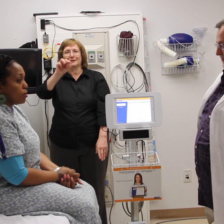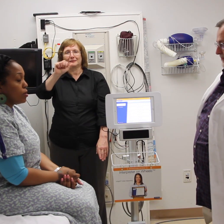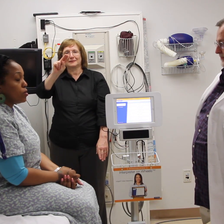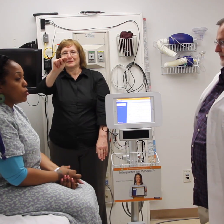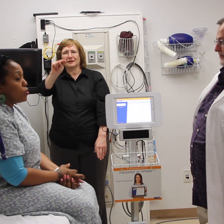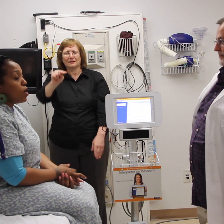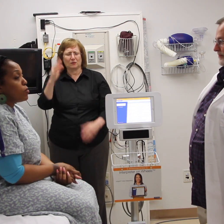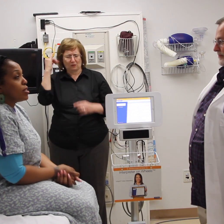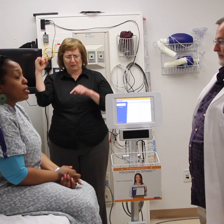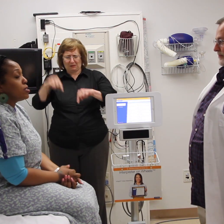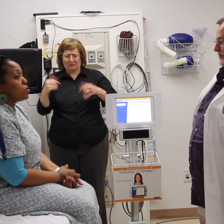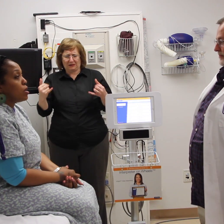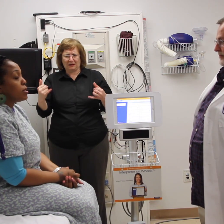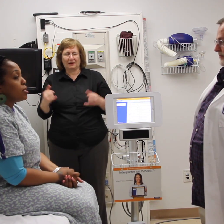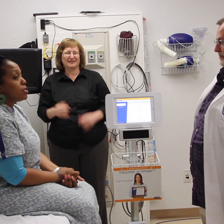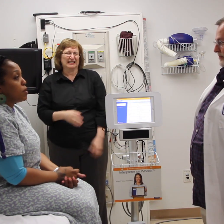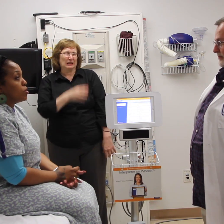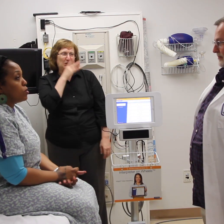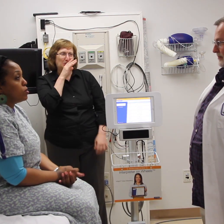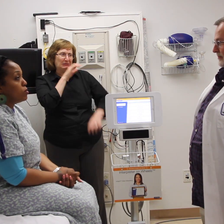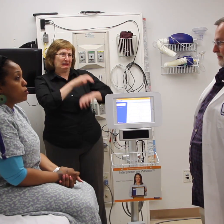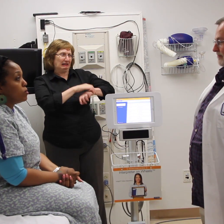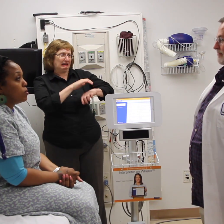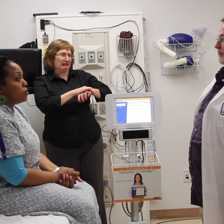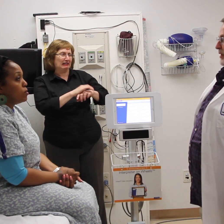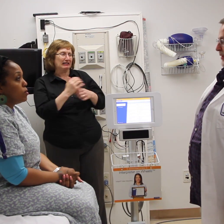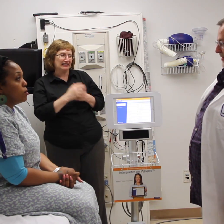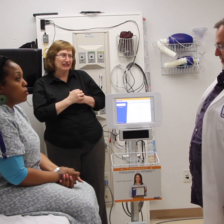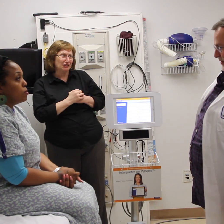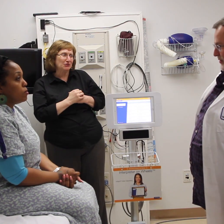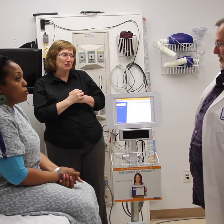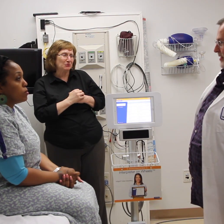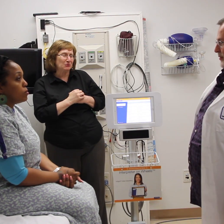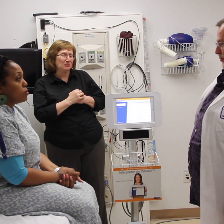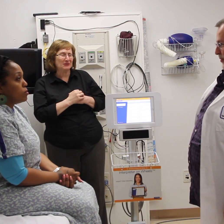No hablo ingles, solamente español. español. ingles, Ok, let's get an interpreter.